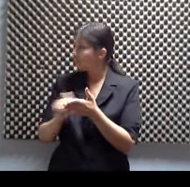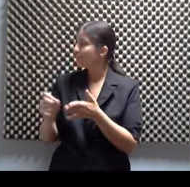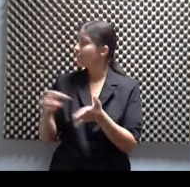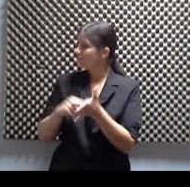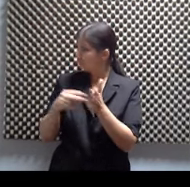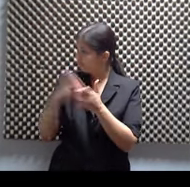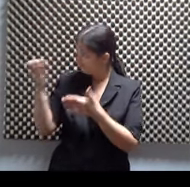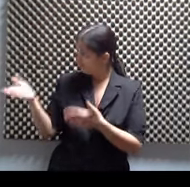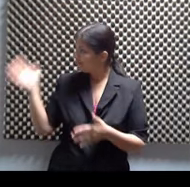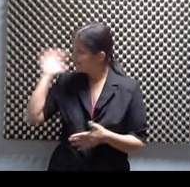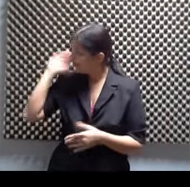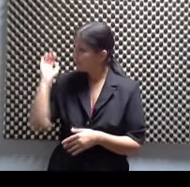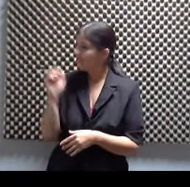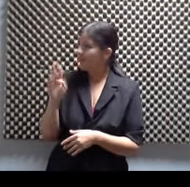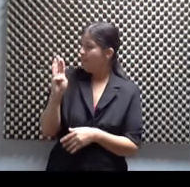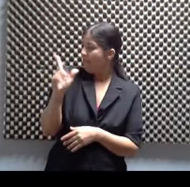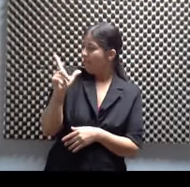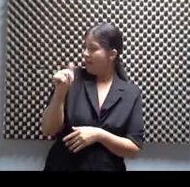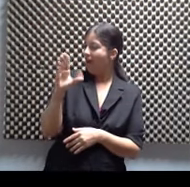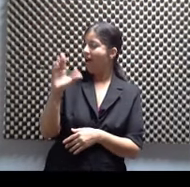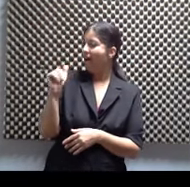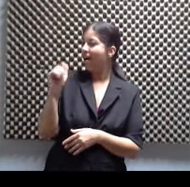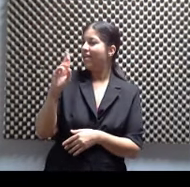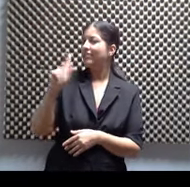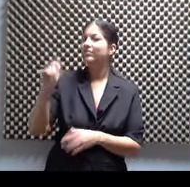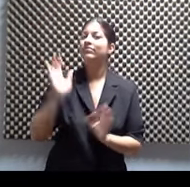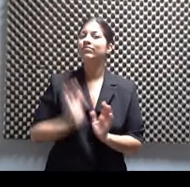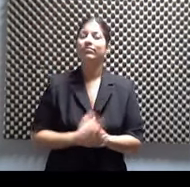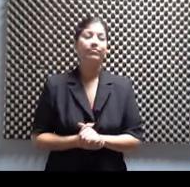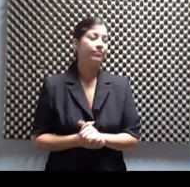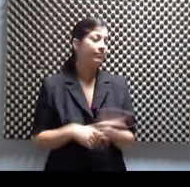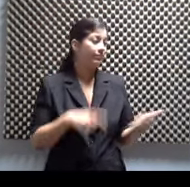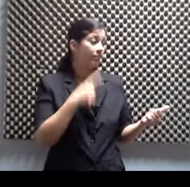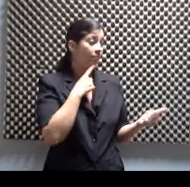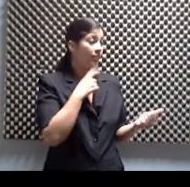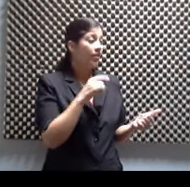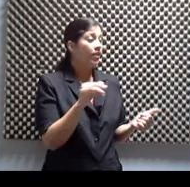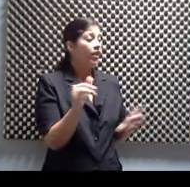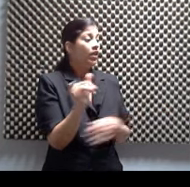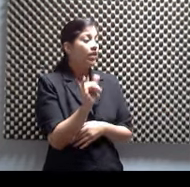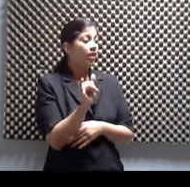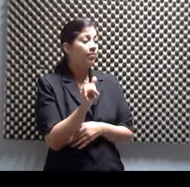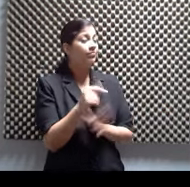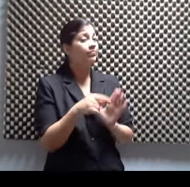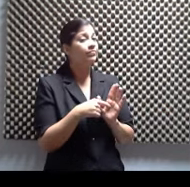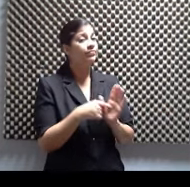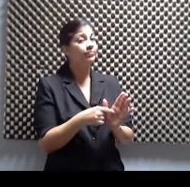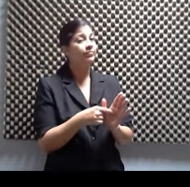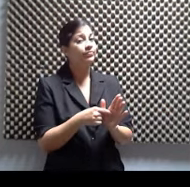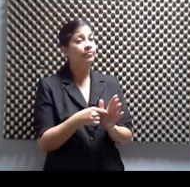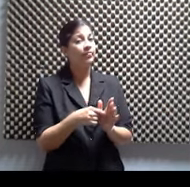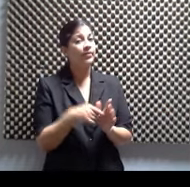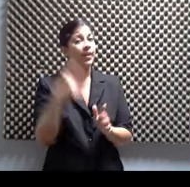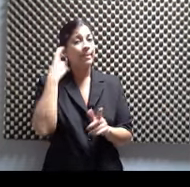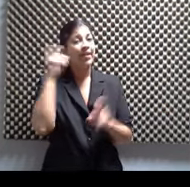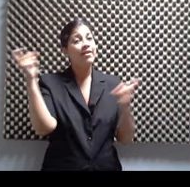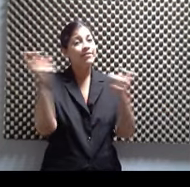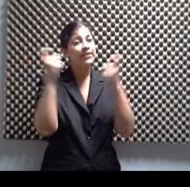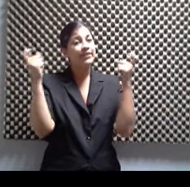Entonces, estoy en espera de eso. Sometí una obra también para el Festival de Dramaturgos del Instituto. Ajá. Que